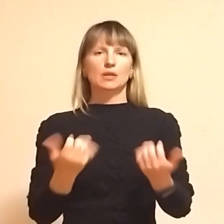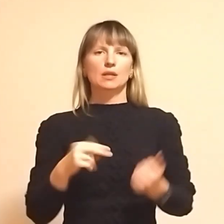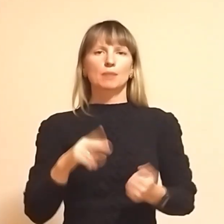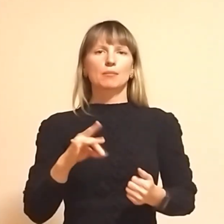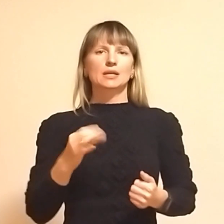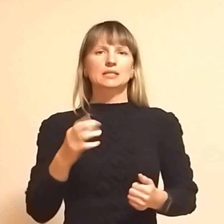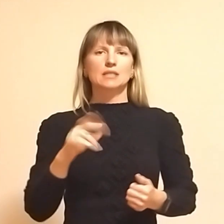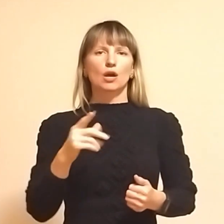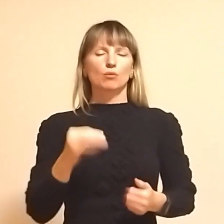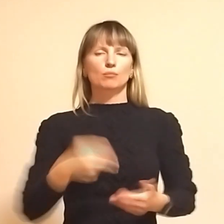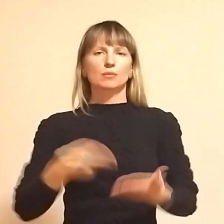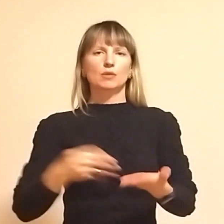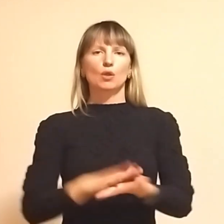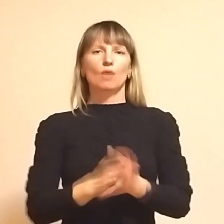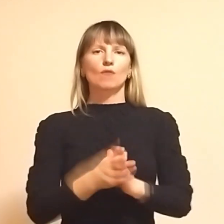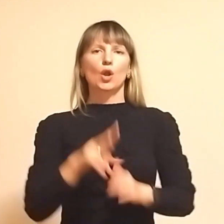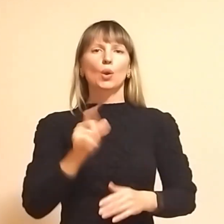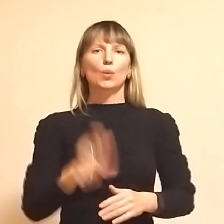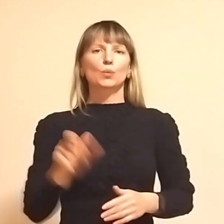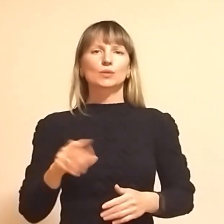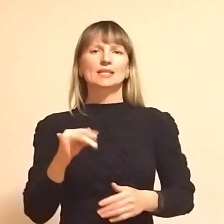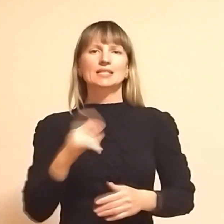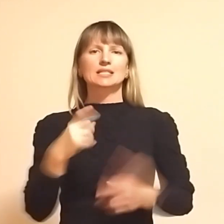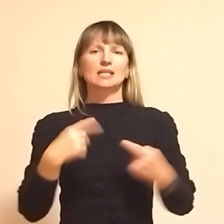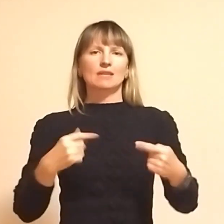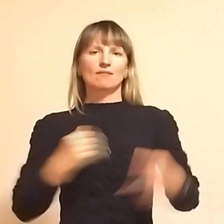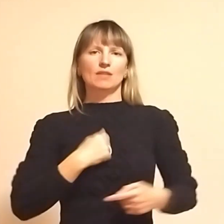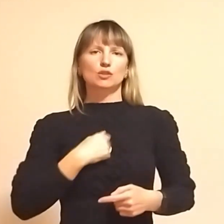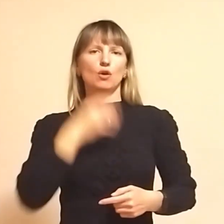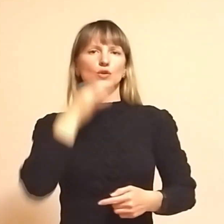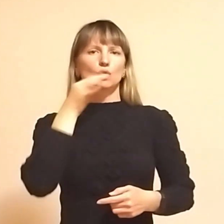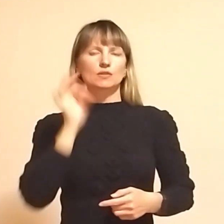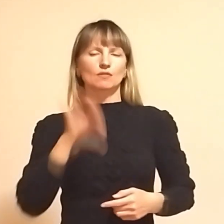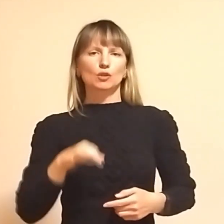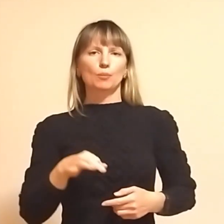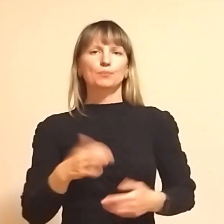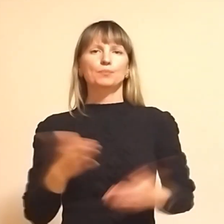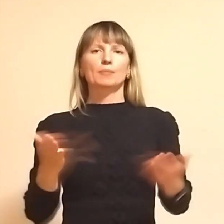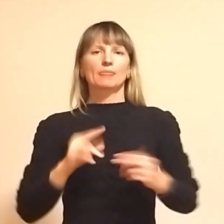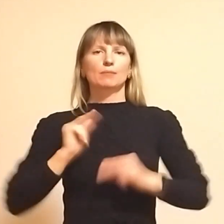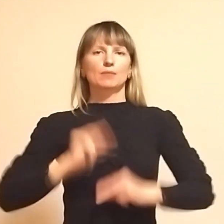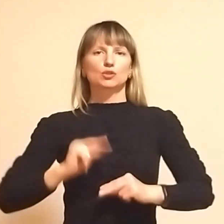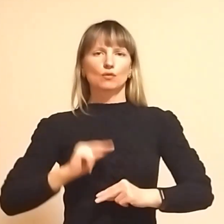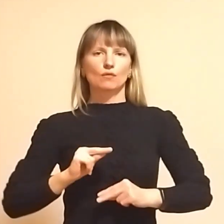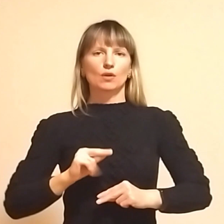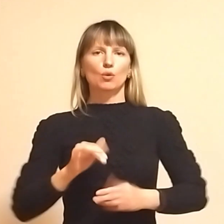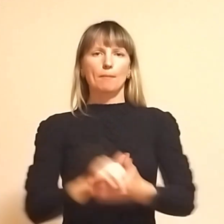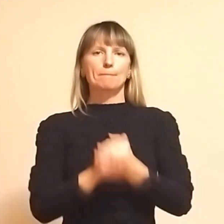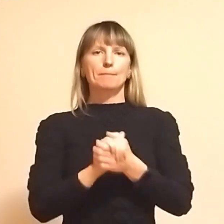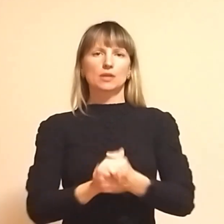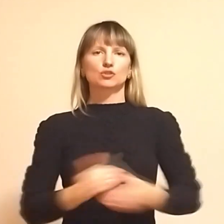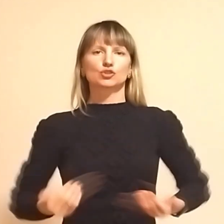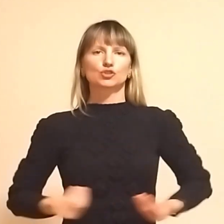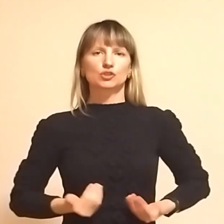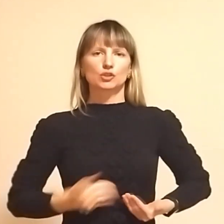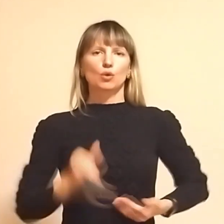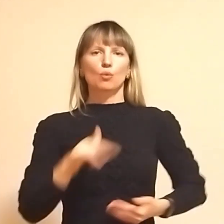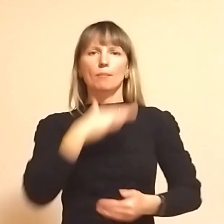присягу та уклали контракти люди із різним військовим досвідом, які працювали у мирному житті у багатьох